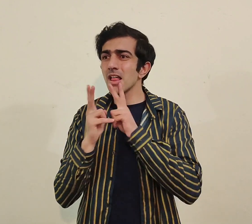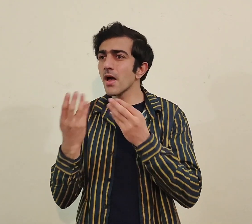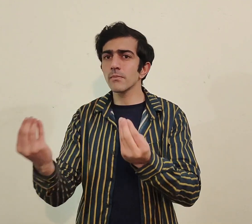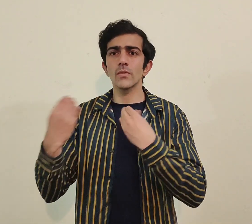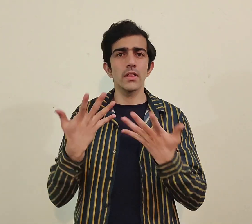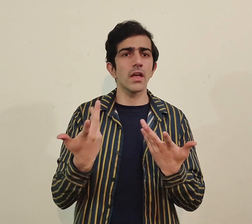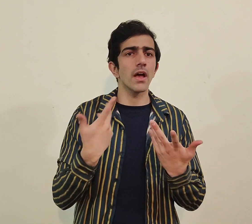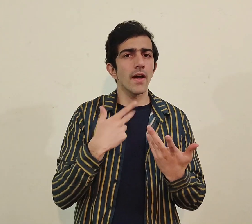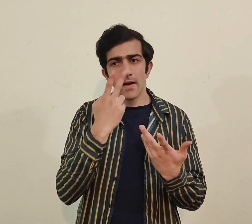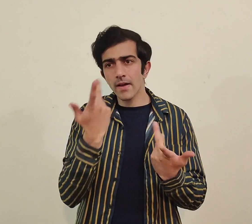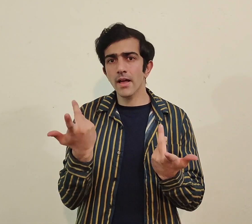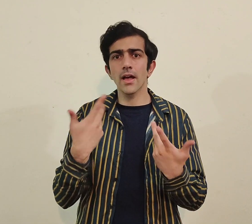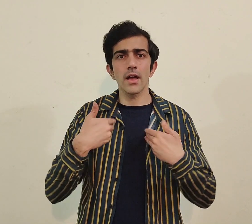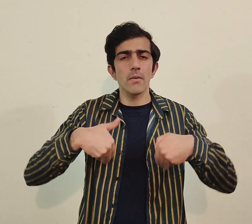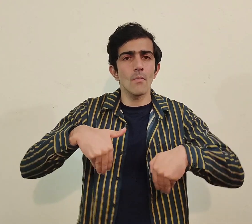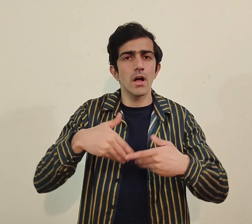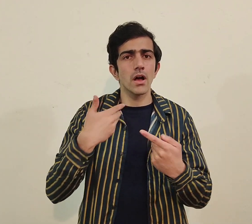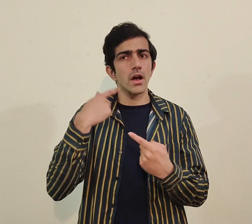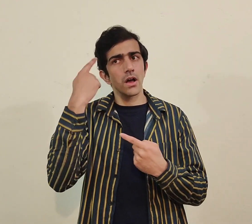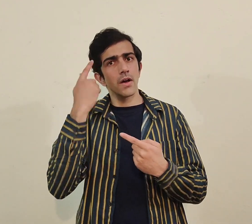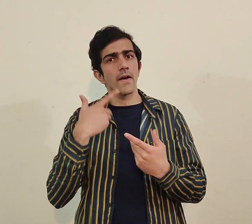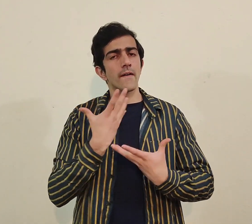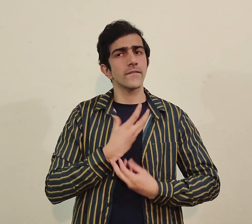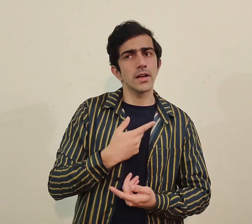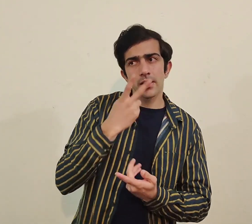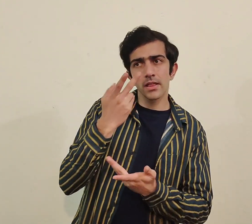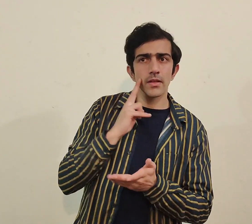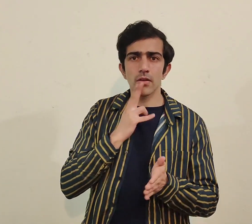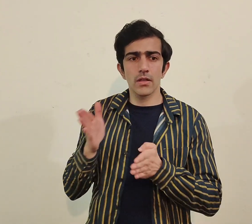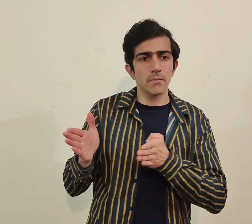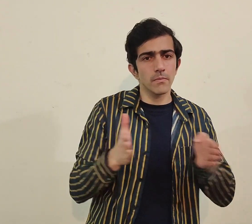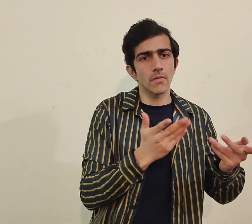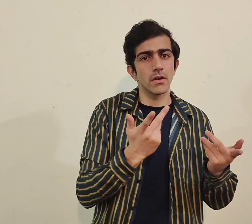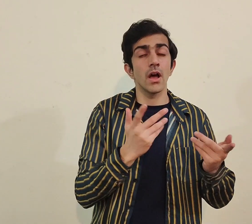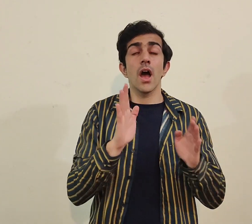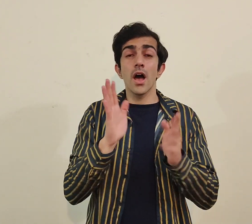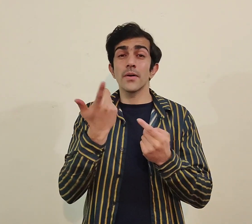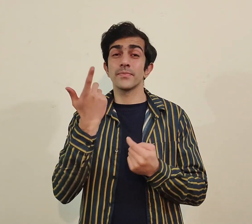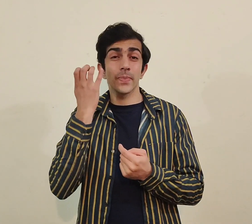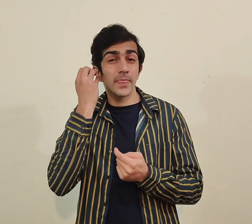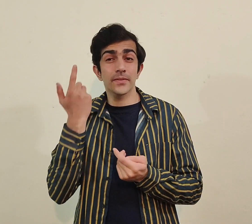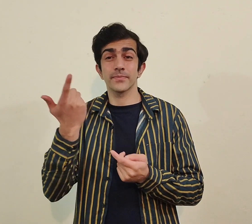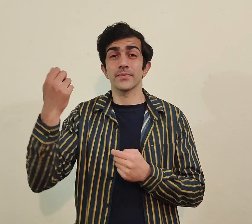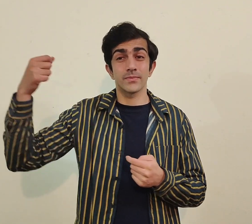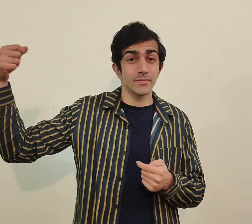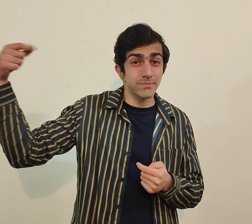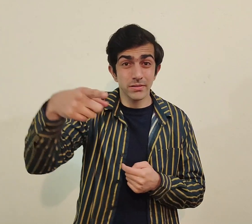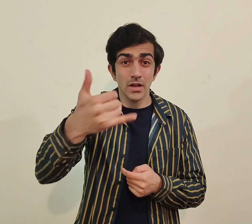کوئی بھی team member مجھے proper information نہیں دے رہا یا اس طرح میں بور ہوتا رہوں گا یا پریشان ہوں گا تو اس طرح جو بھی hearing